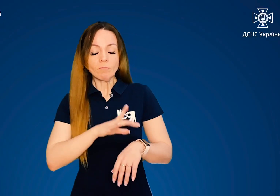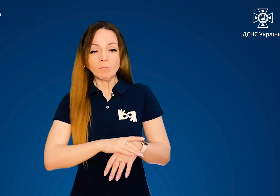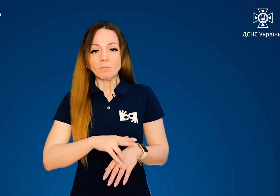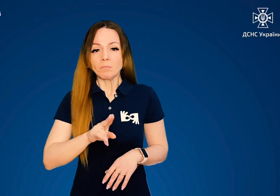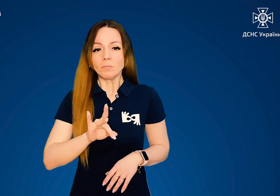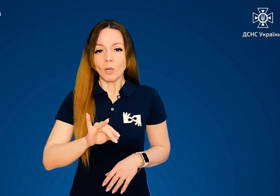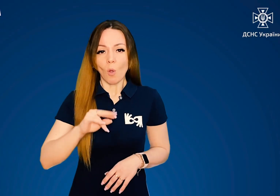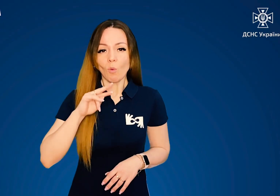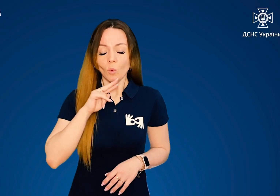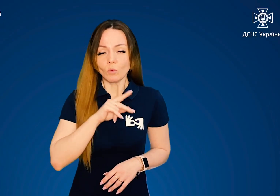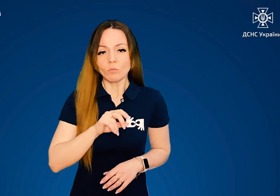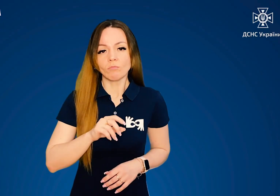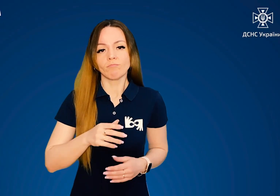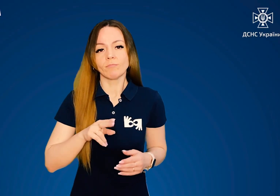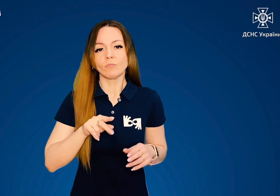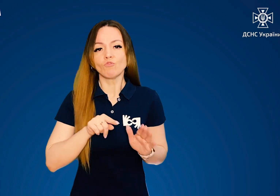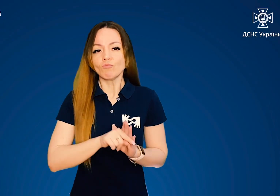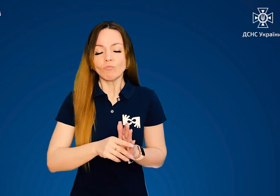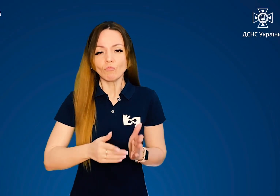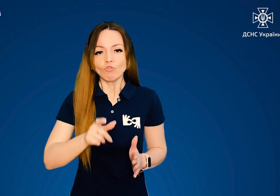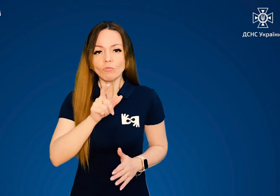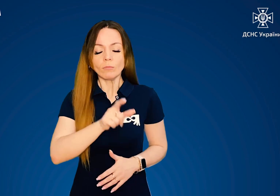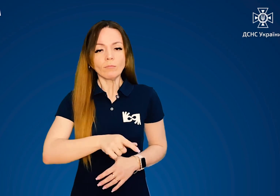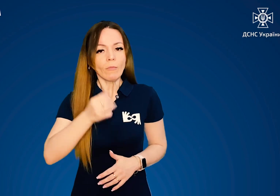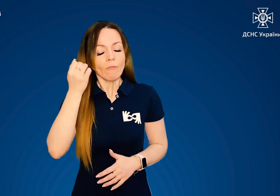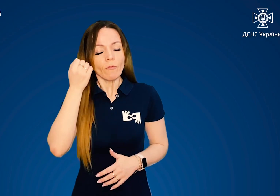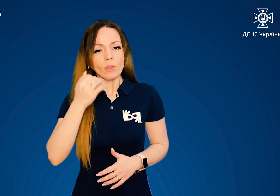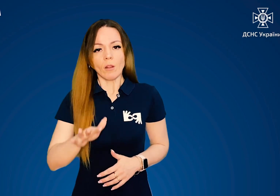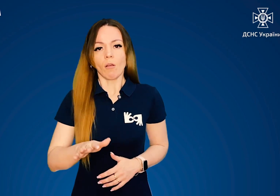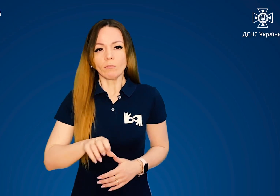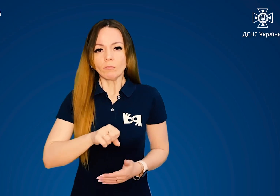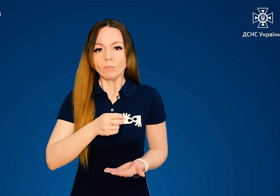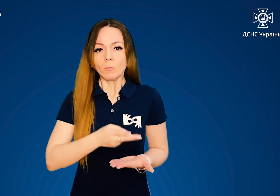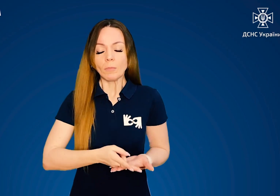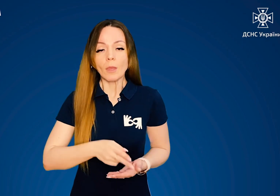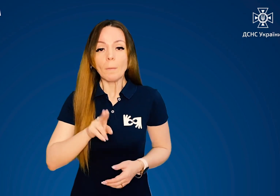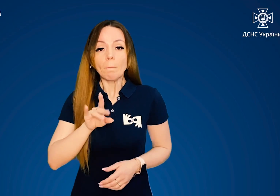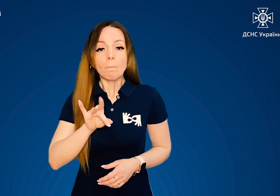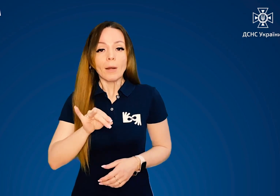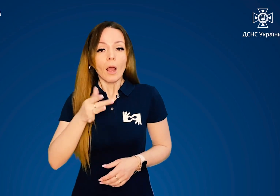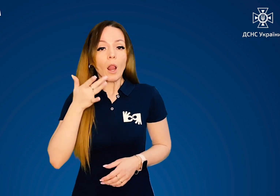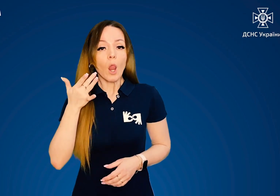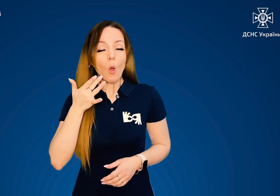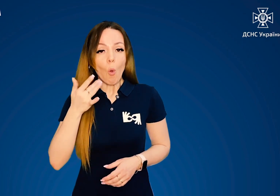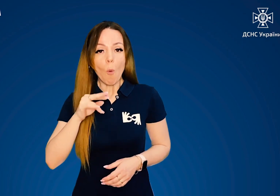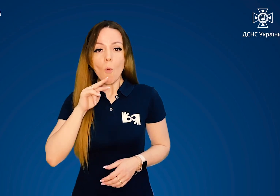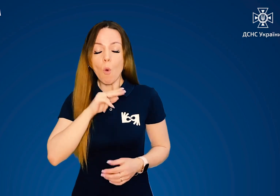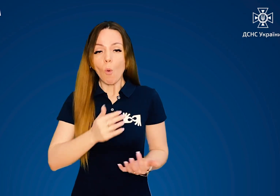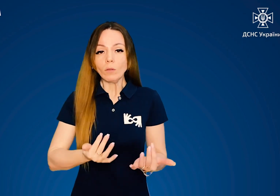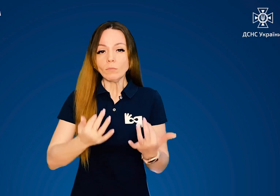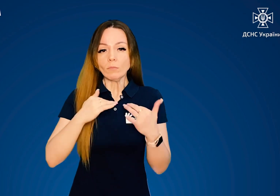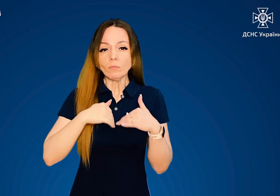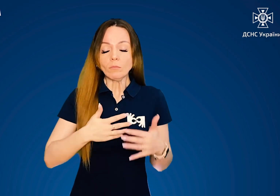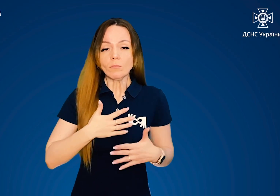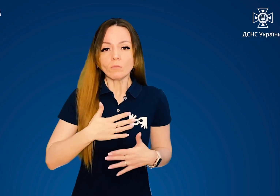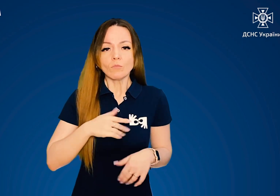симптомом при отруєнні чадним газом є втрата свідомості. При легкому ступені утруєння